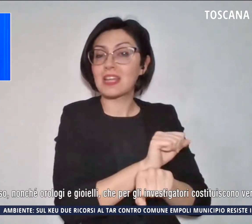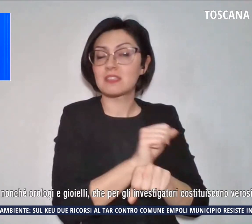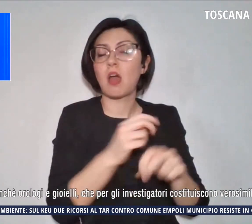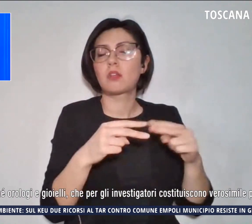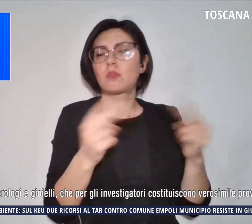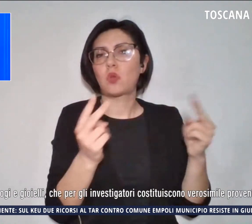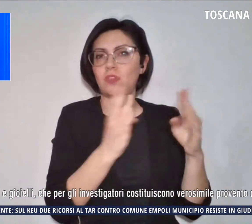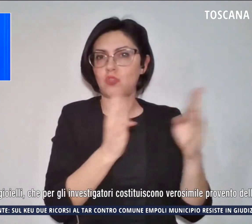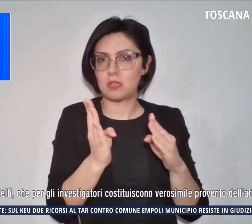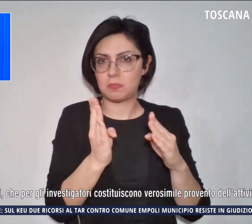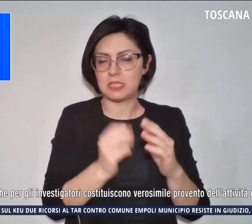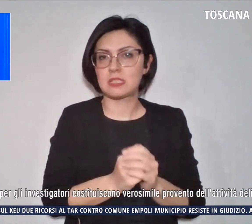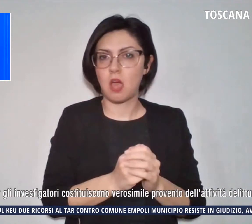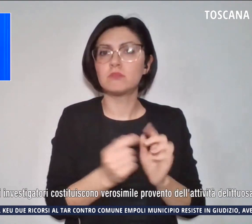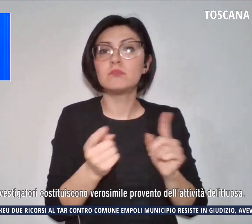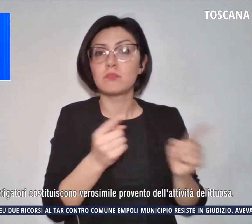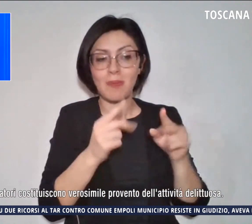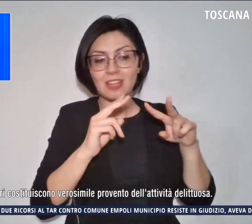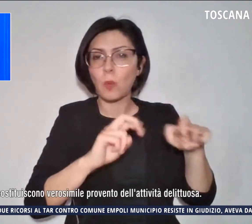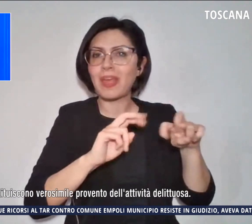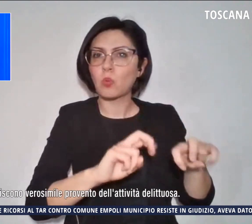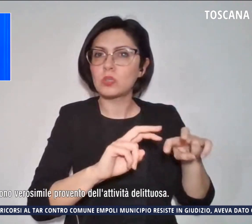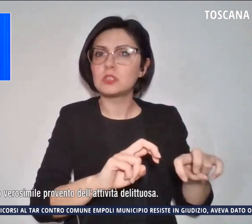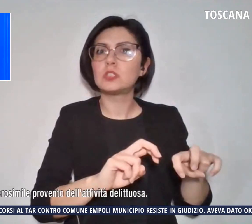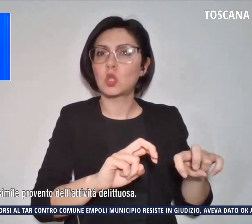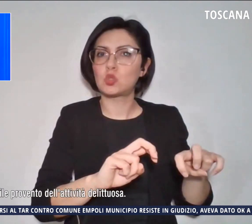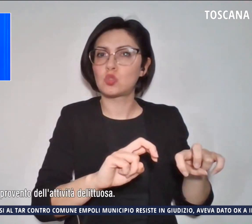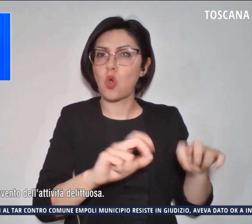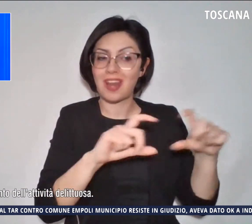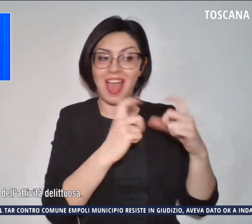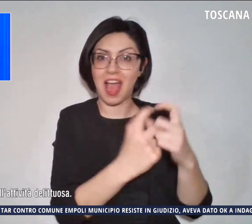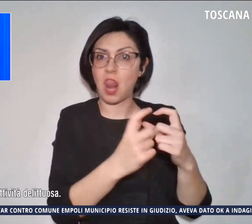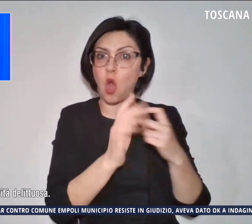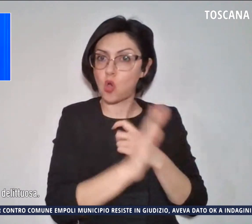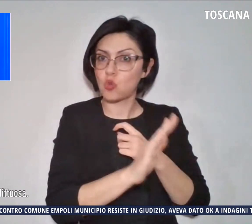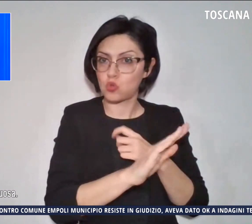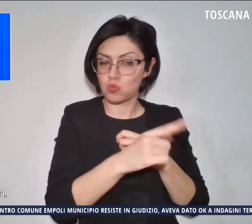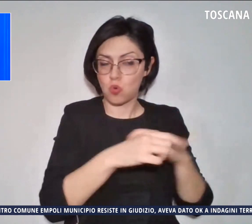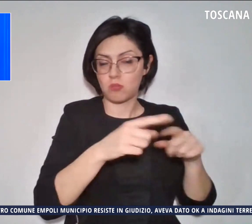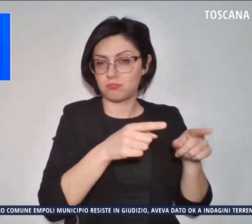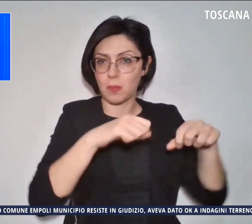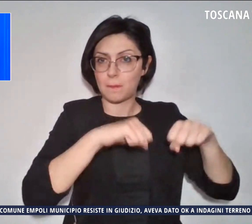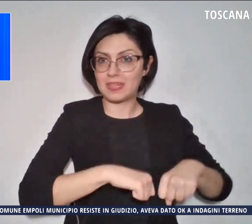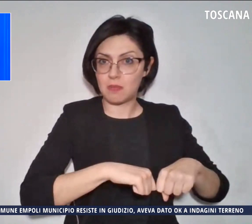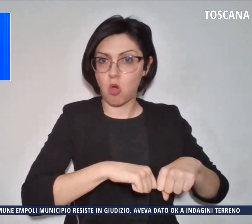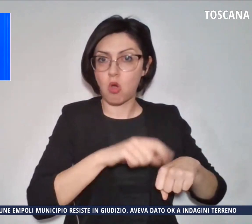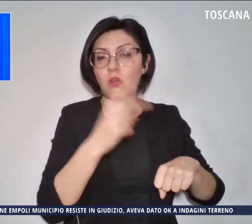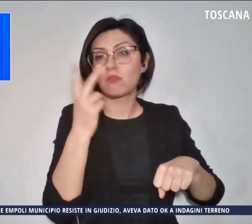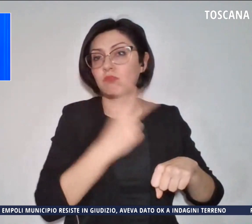Durante la perquisizione, nell'alloggio in cui dimorava, ospite di una